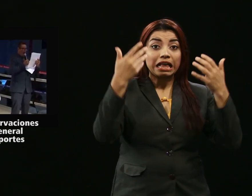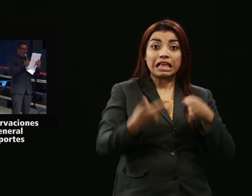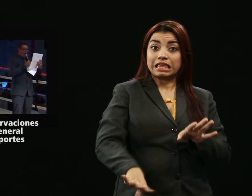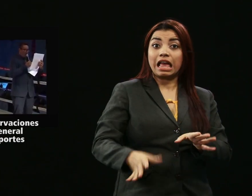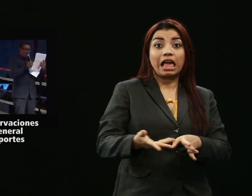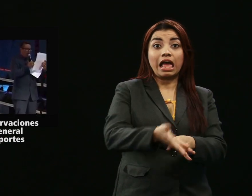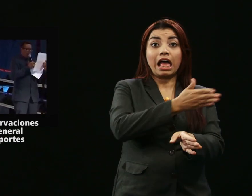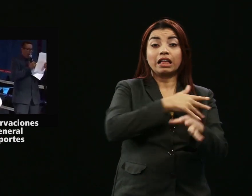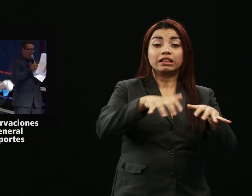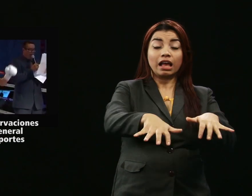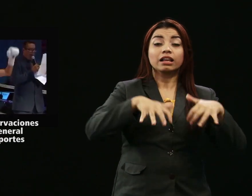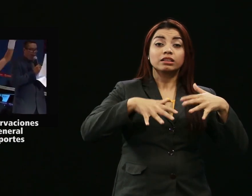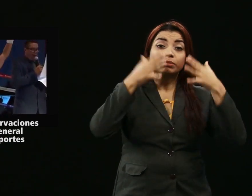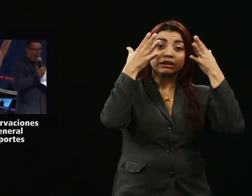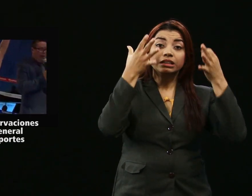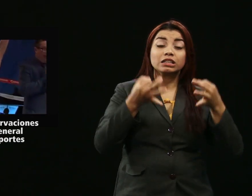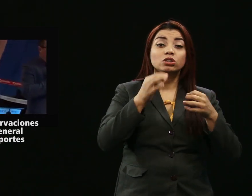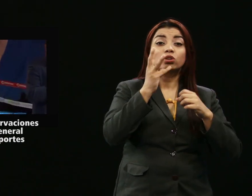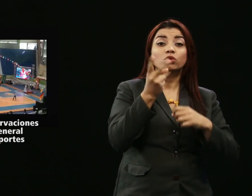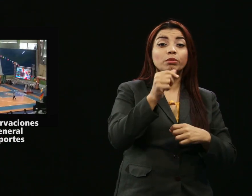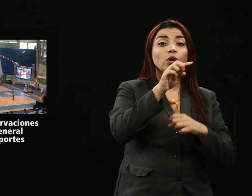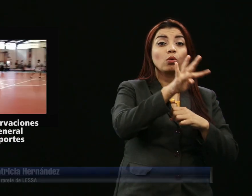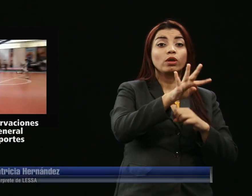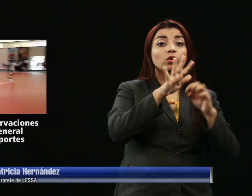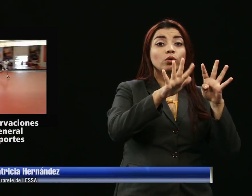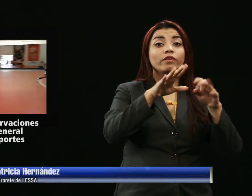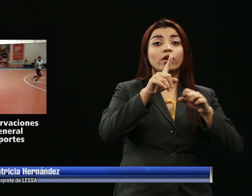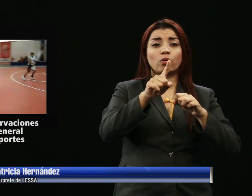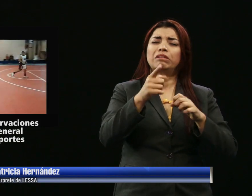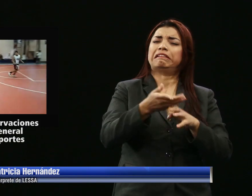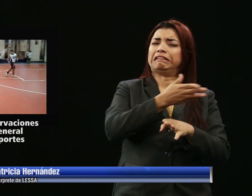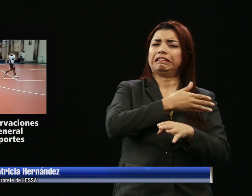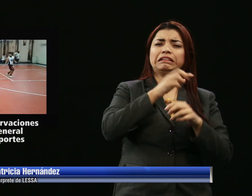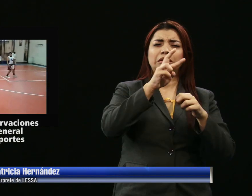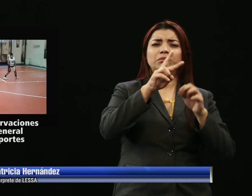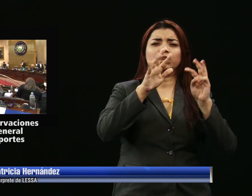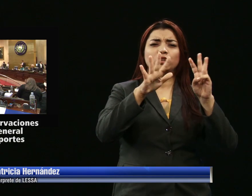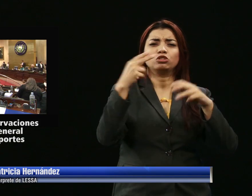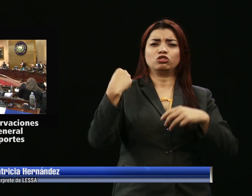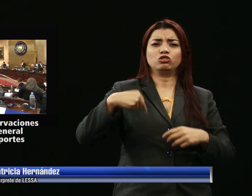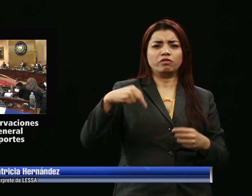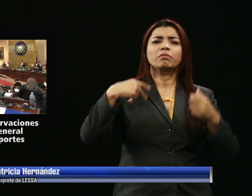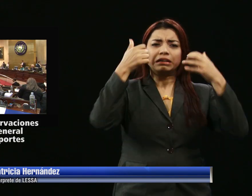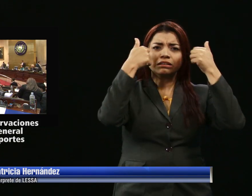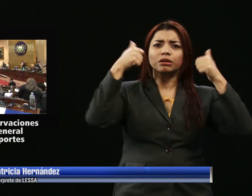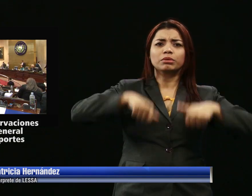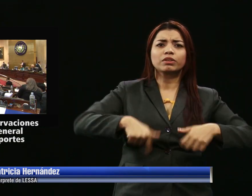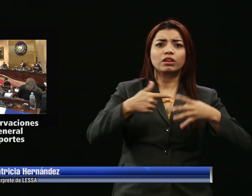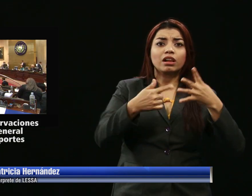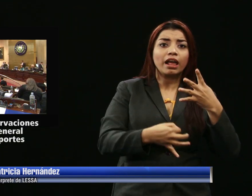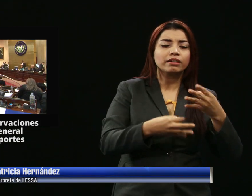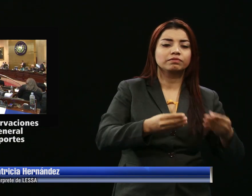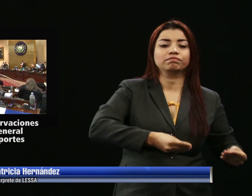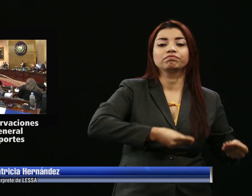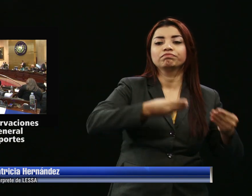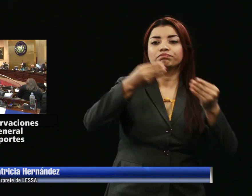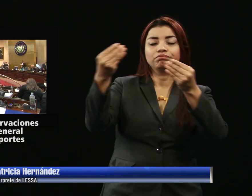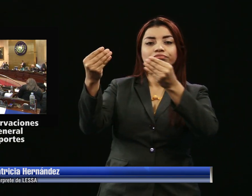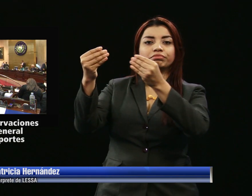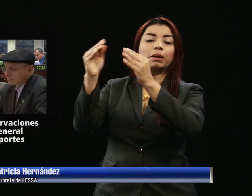número 491, de fecha 28 de noviembre del 2009, el cual contiene la Ley General de los